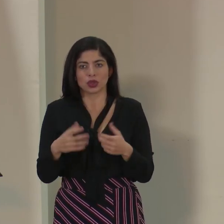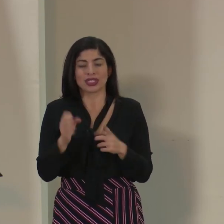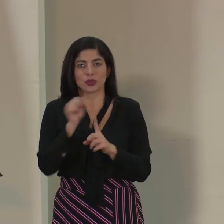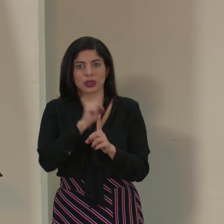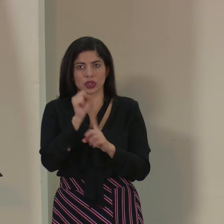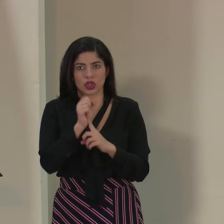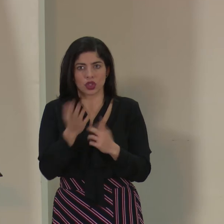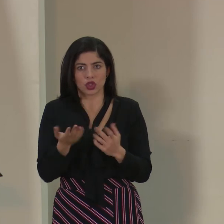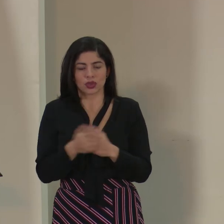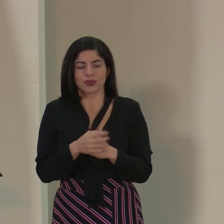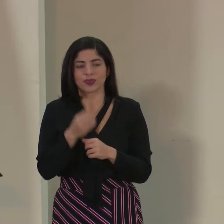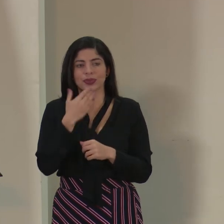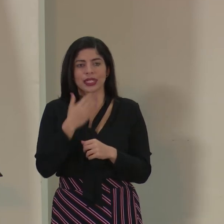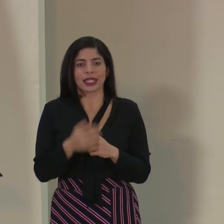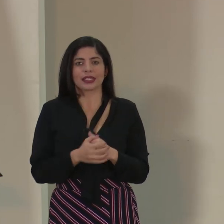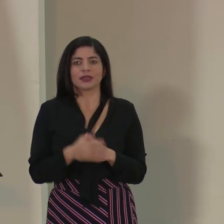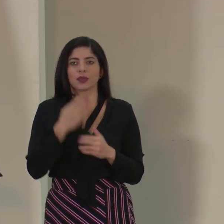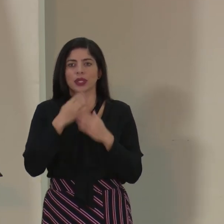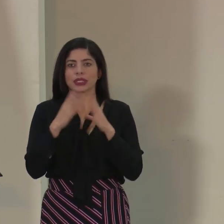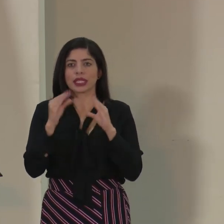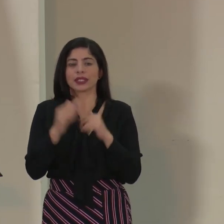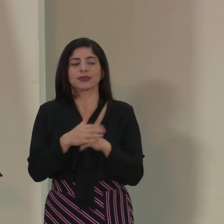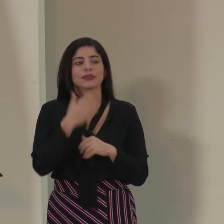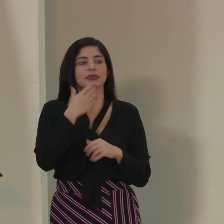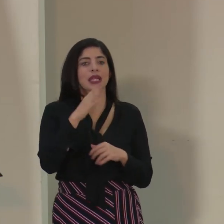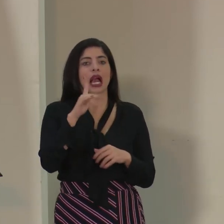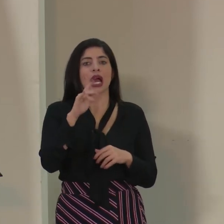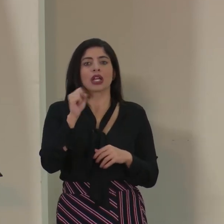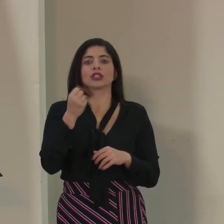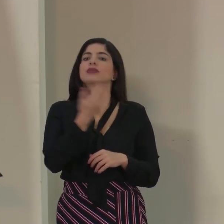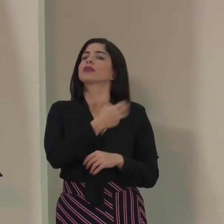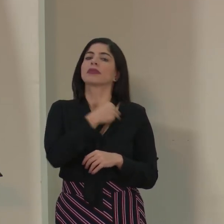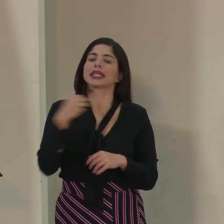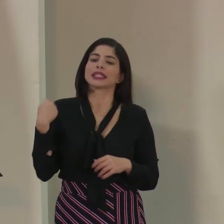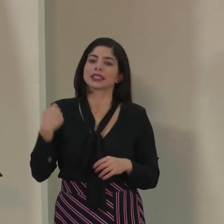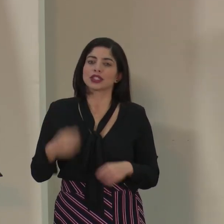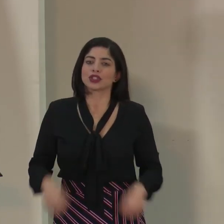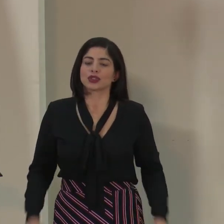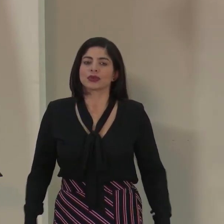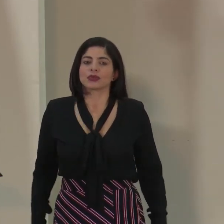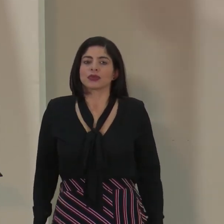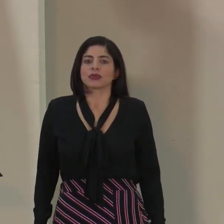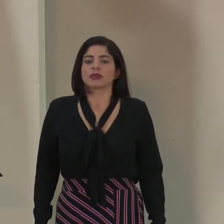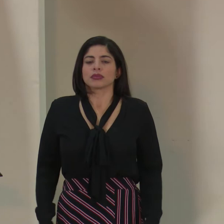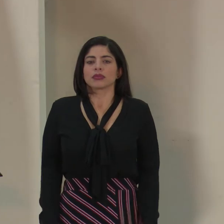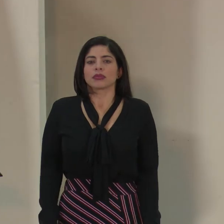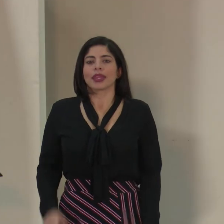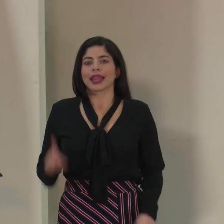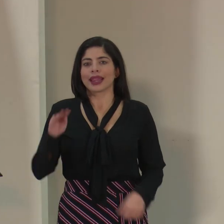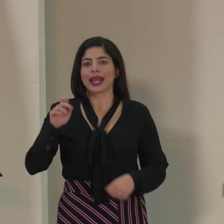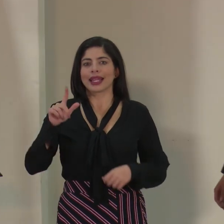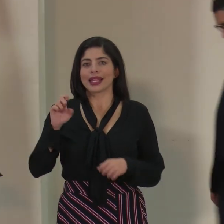gracias. Buenas tardes. Muchas gracias, don Carlos. Señor ministro. Don Daniel Salas.